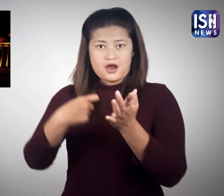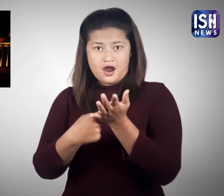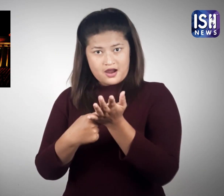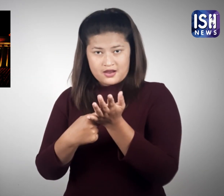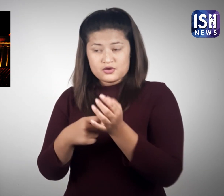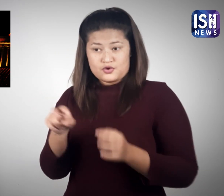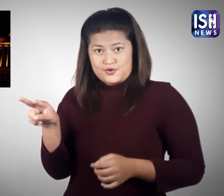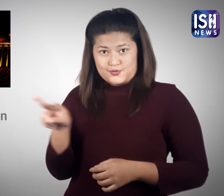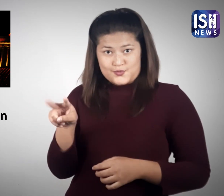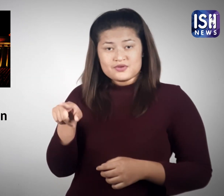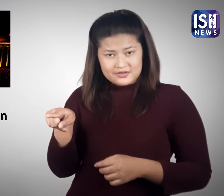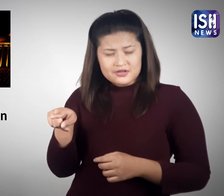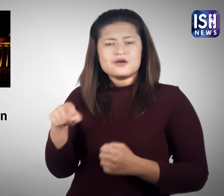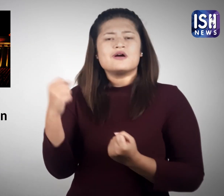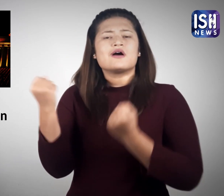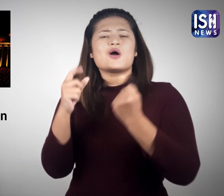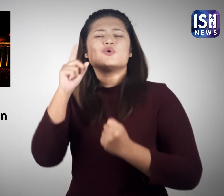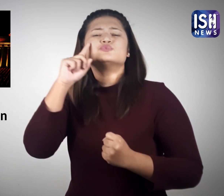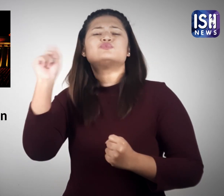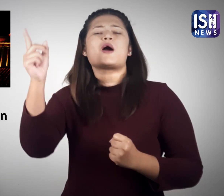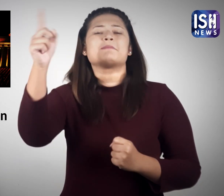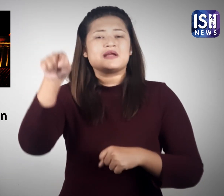ड्राइफ पर गए थे।